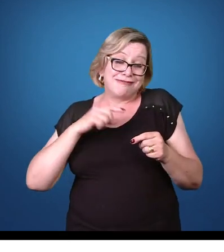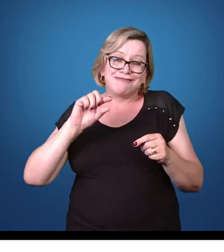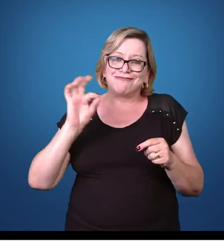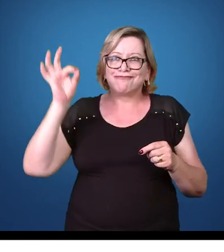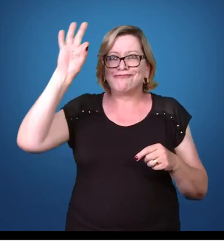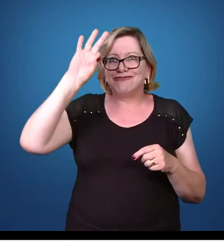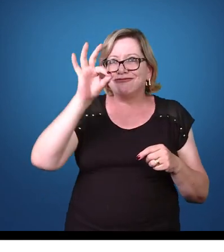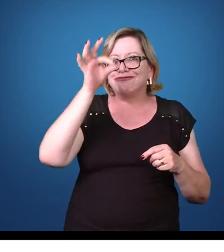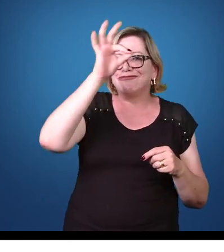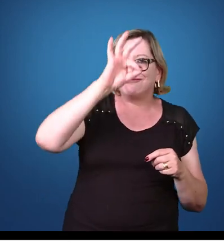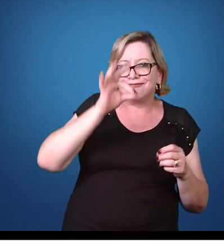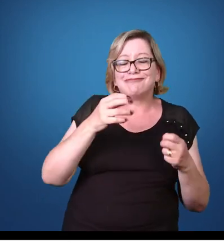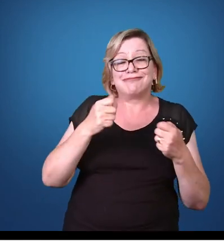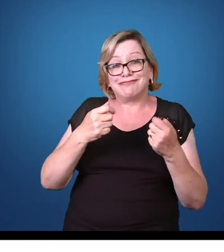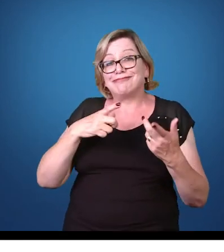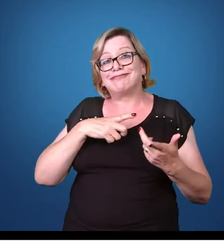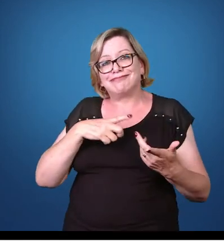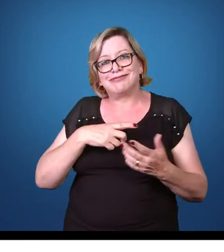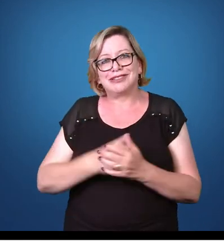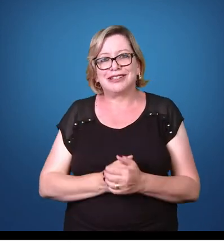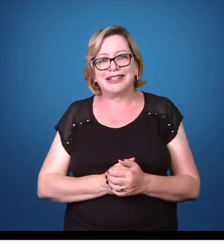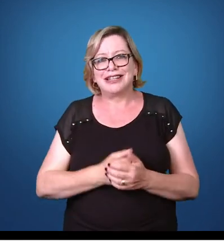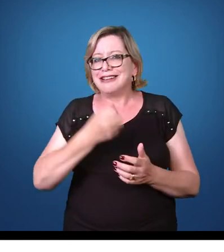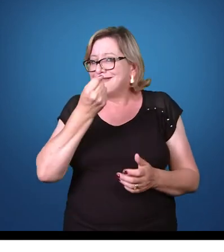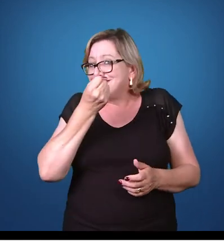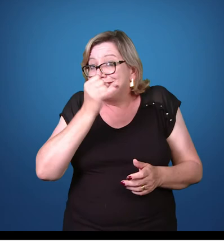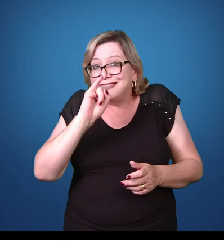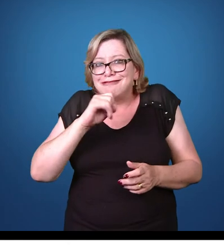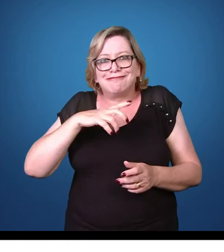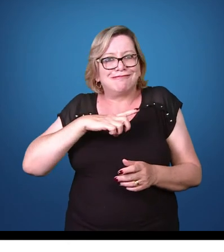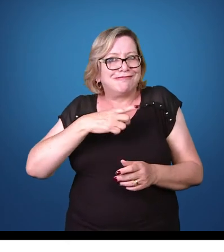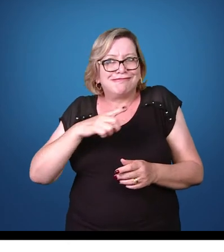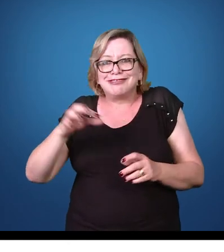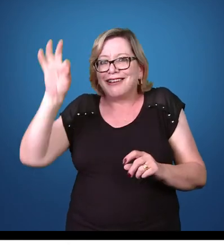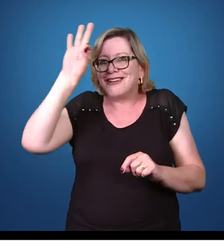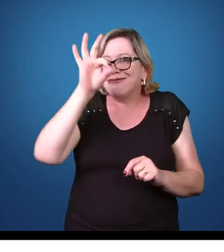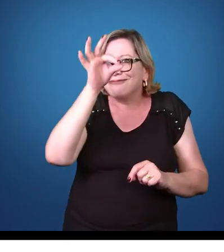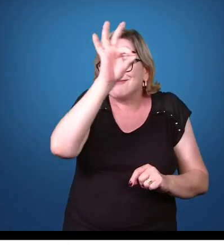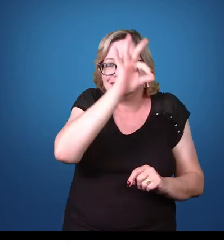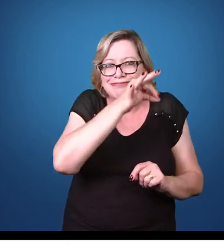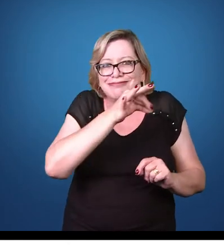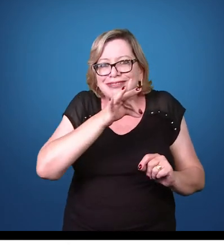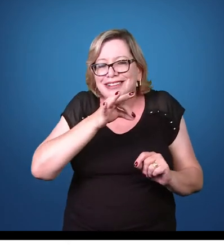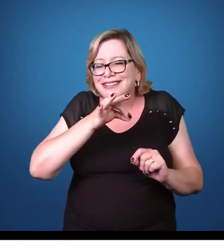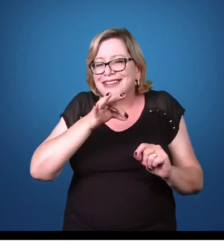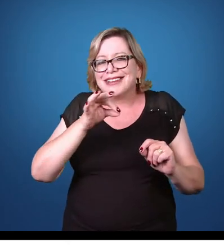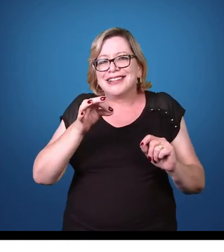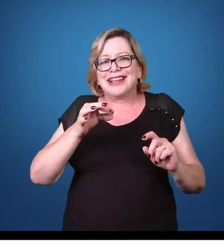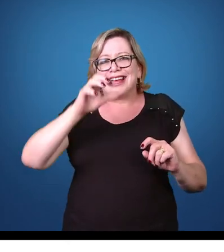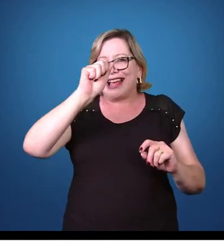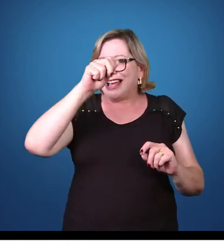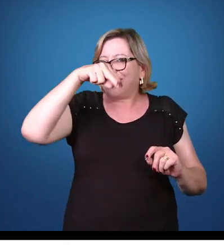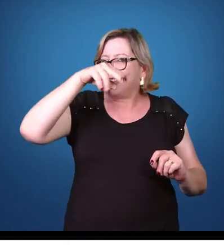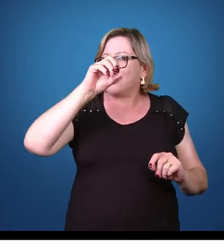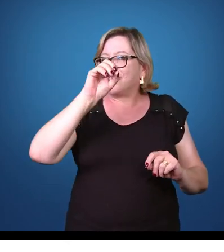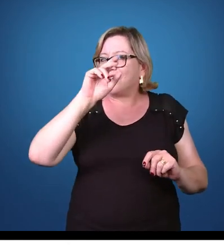do mosquito anófolis. Se não existir esse mosquito, essa espécie,